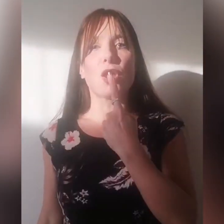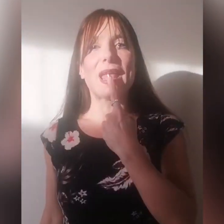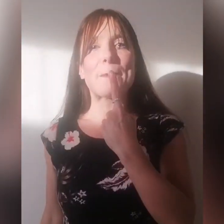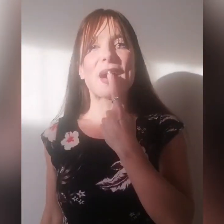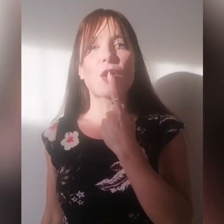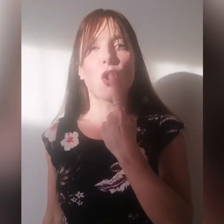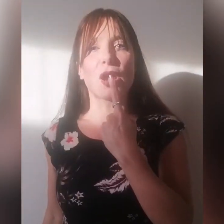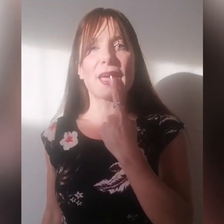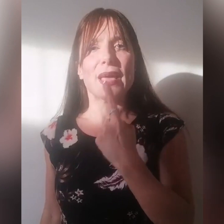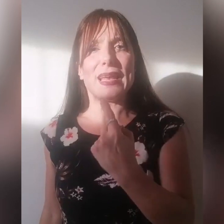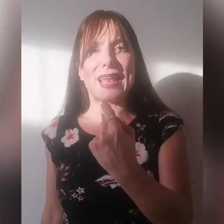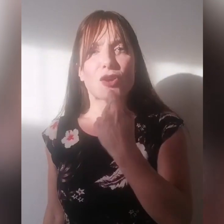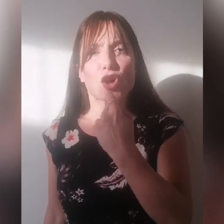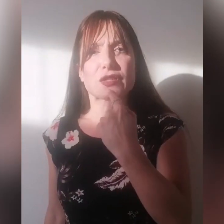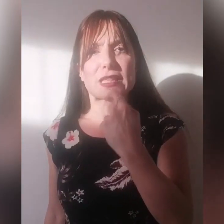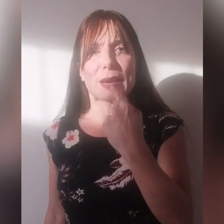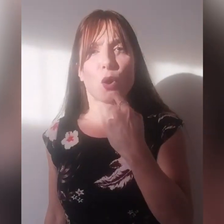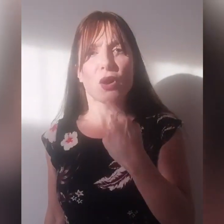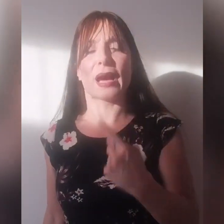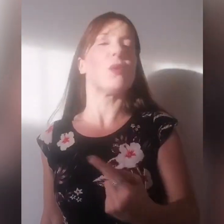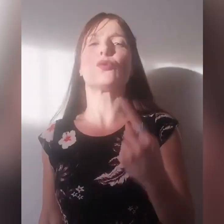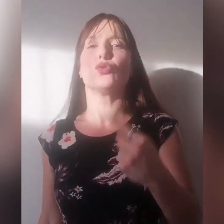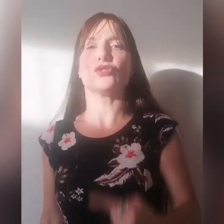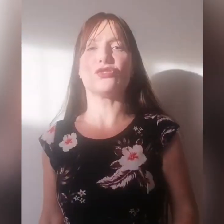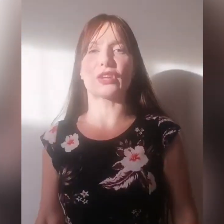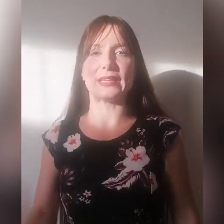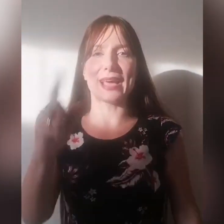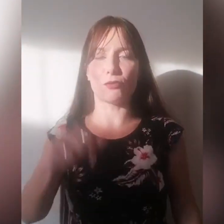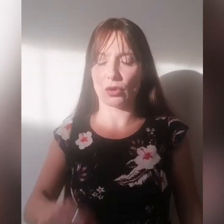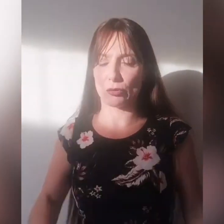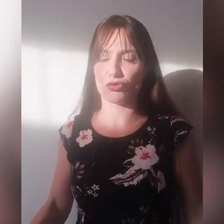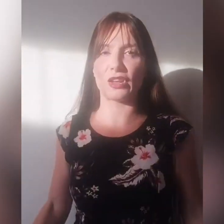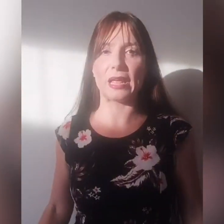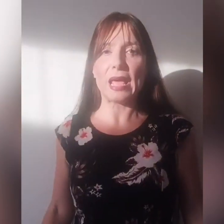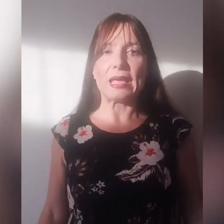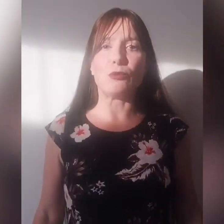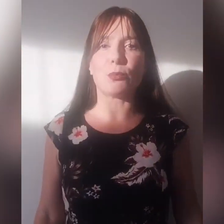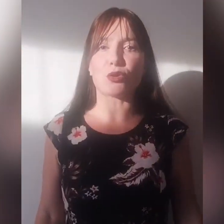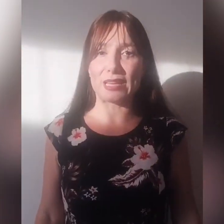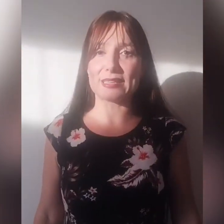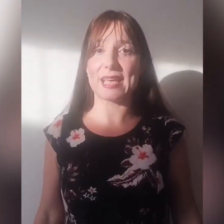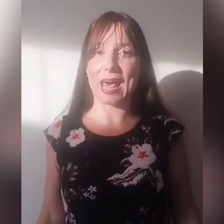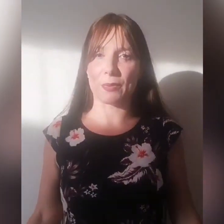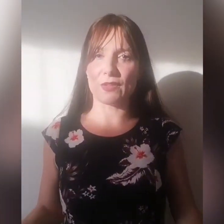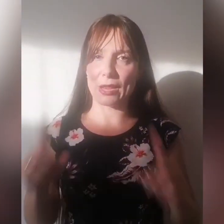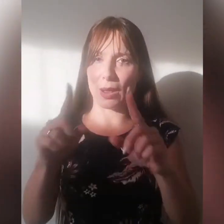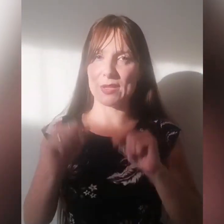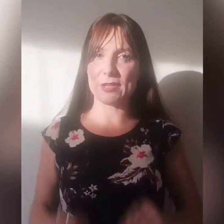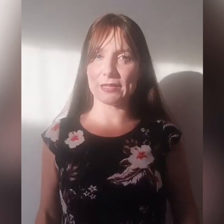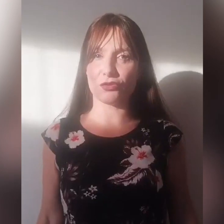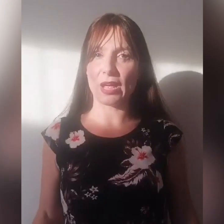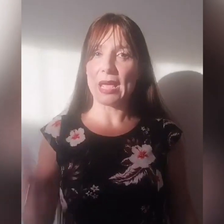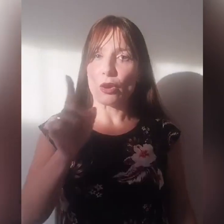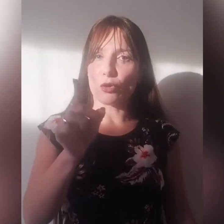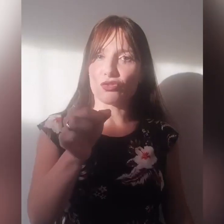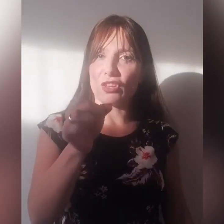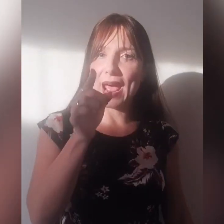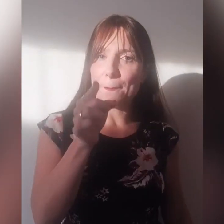le parole, la nostra bocca, qualcuno dice che il diavolo conosce il numero delle scarpe, è vero, la Bibbia dice conoscerà,